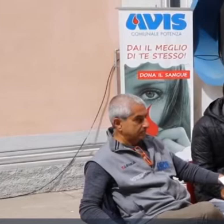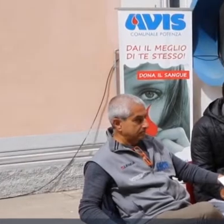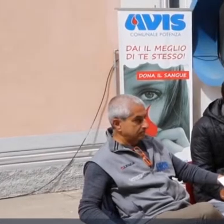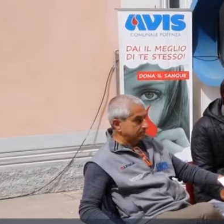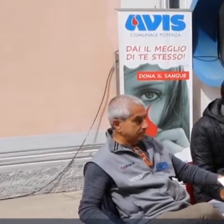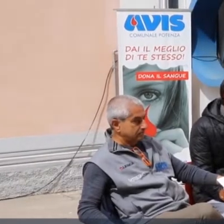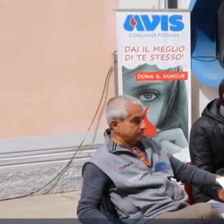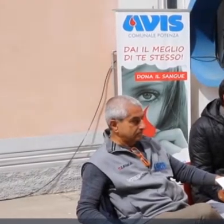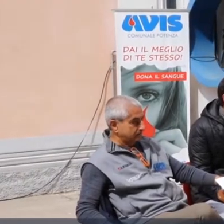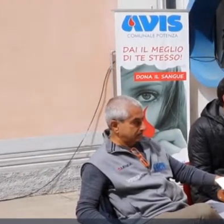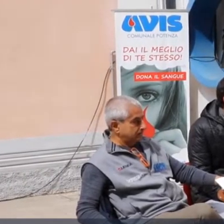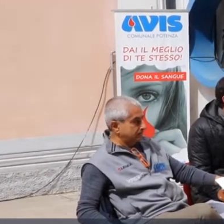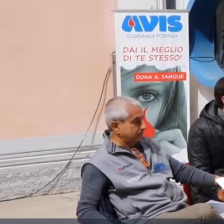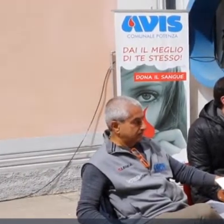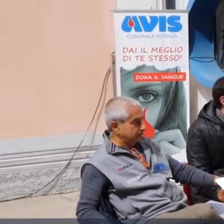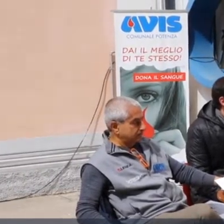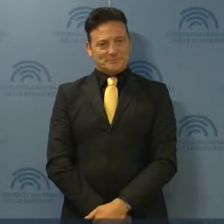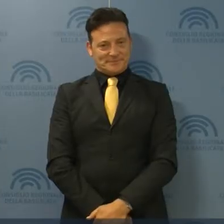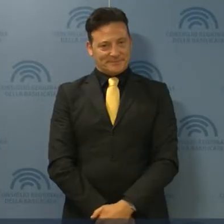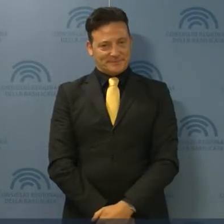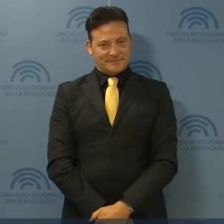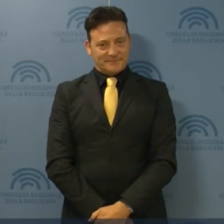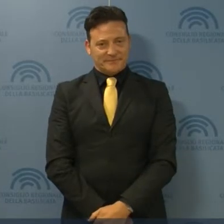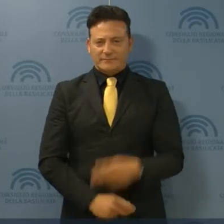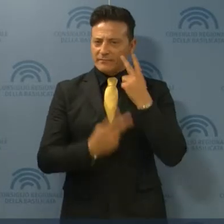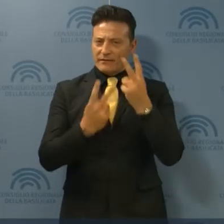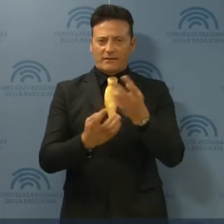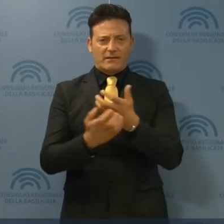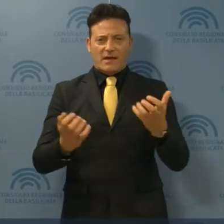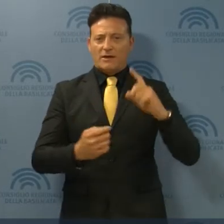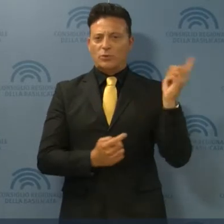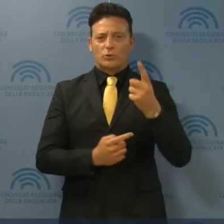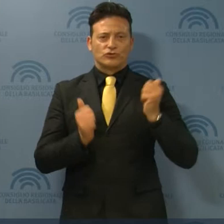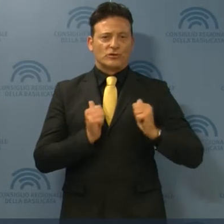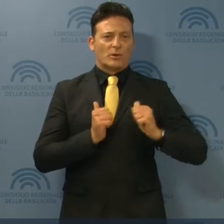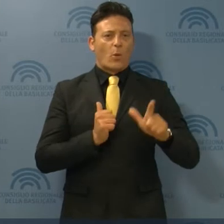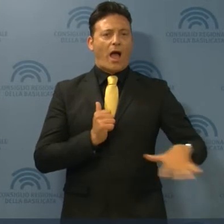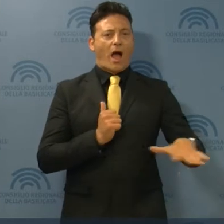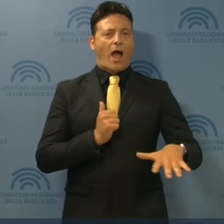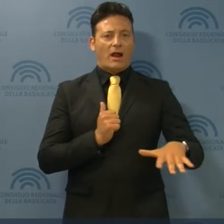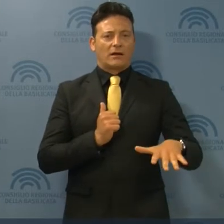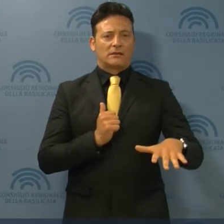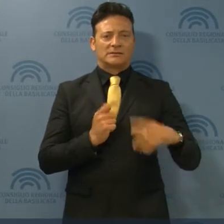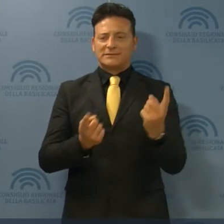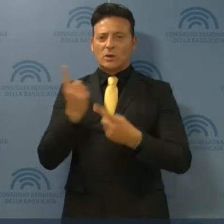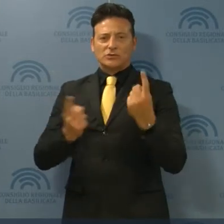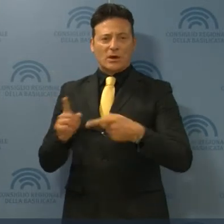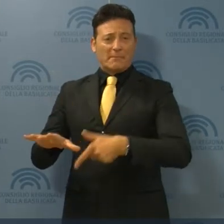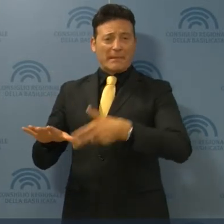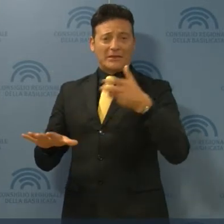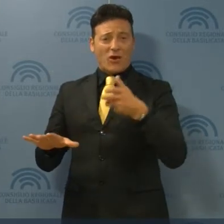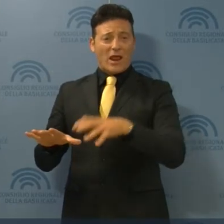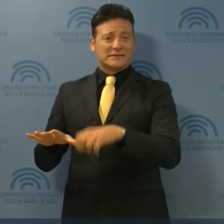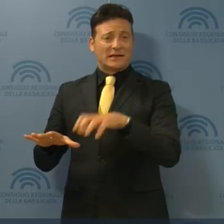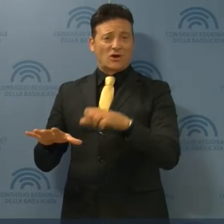1982. E' evidente a tutti i lucani il fallimento del nefasto